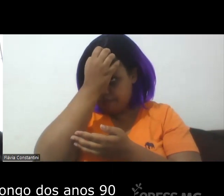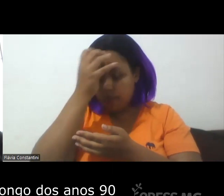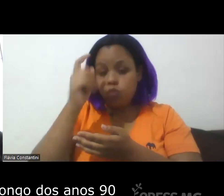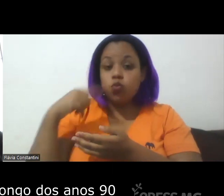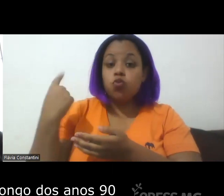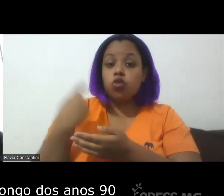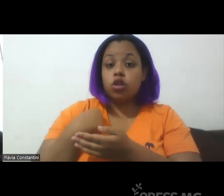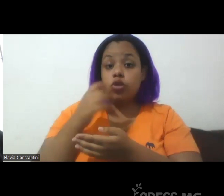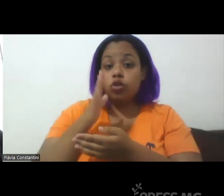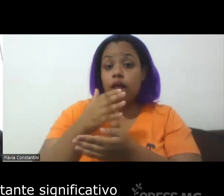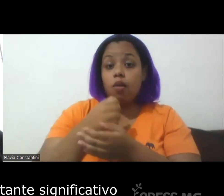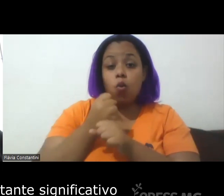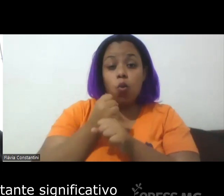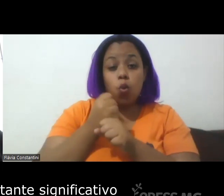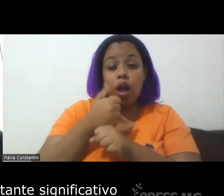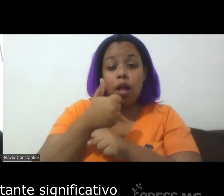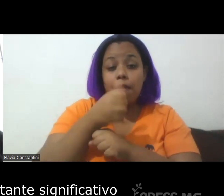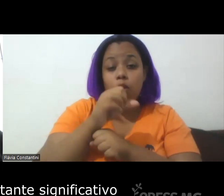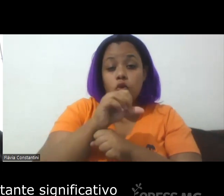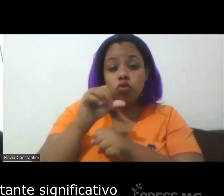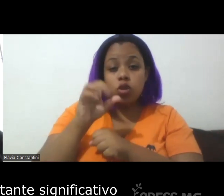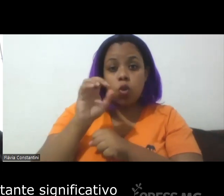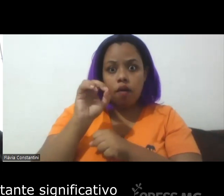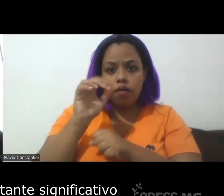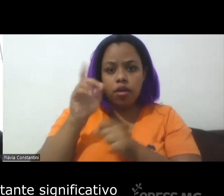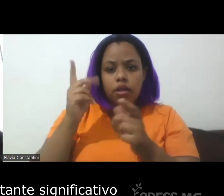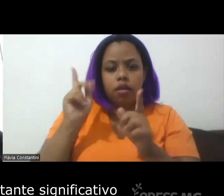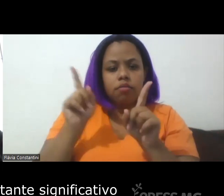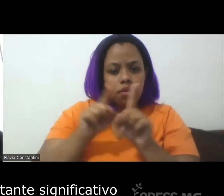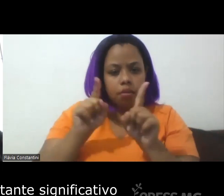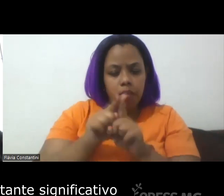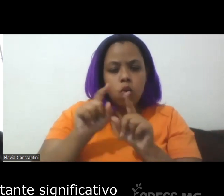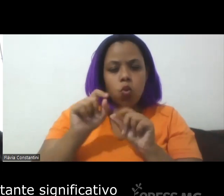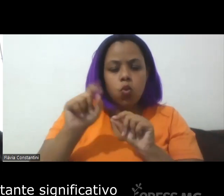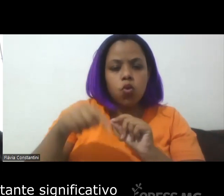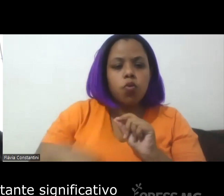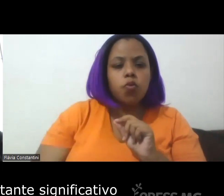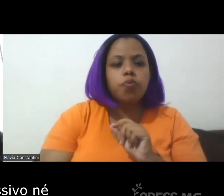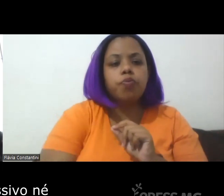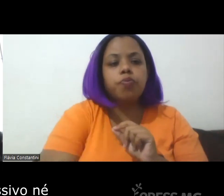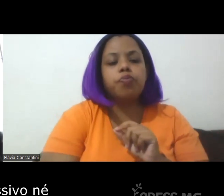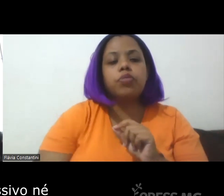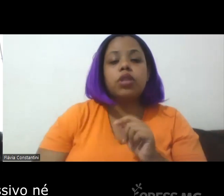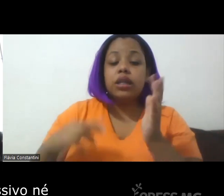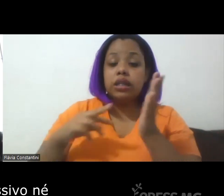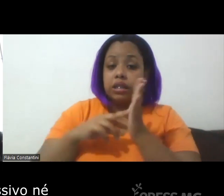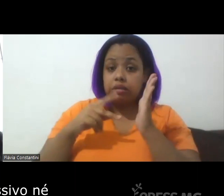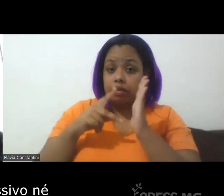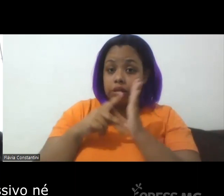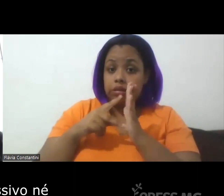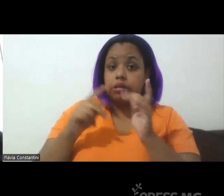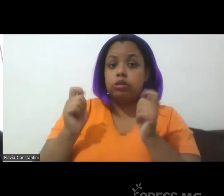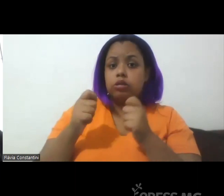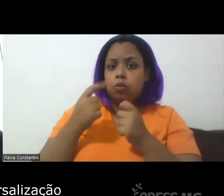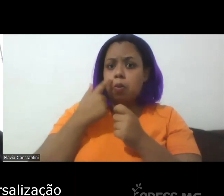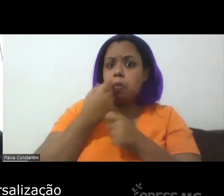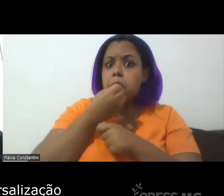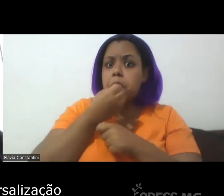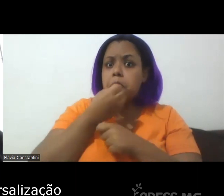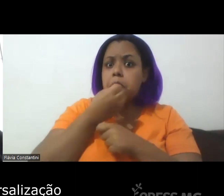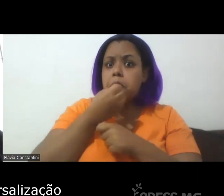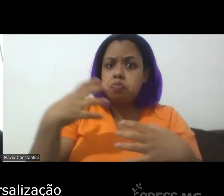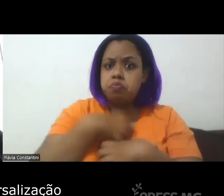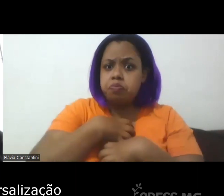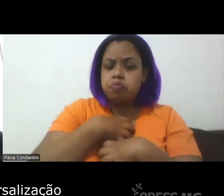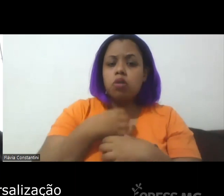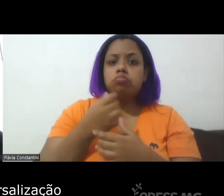anos 90, um processo bastante significativo, expressivo, de